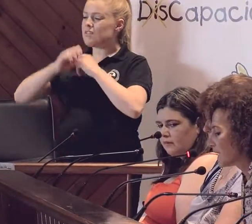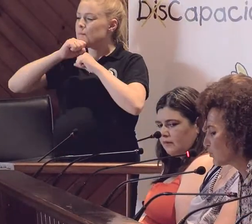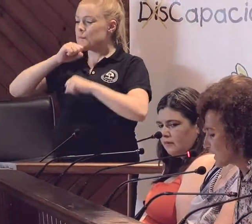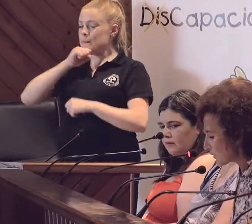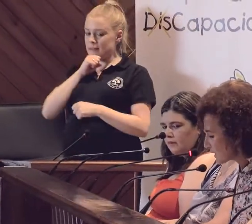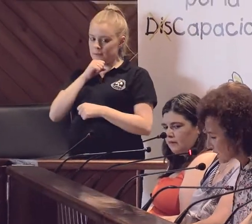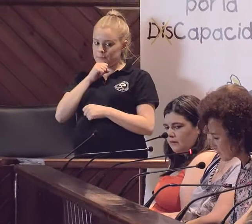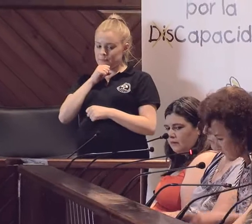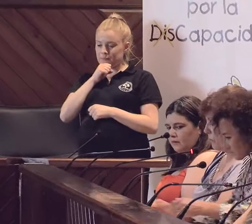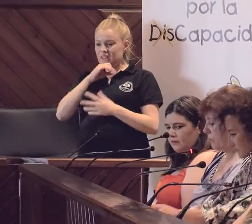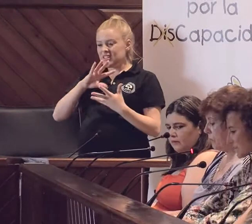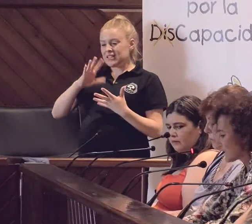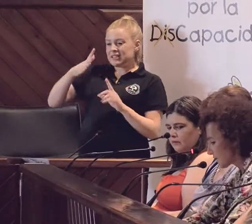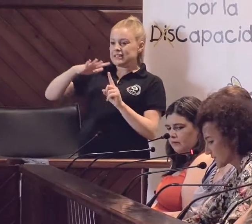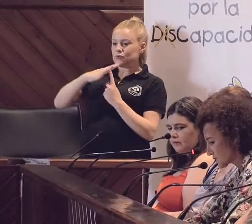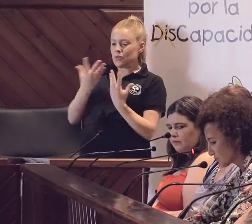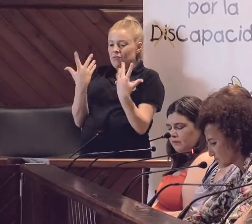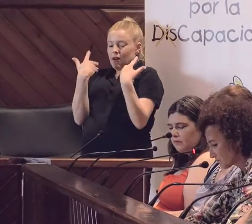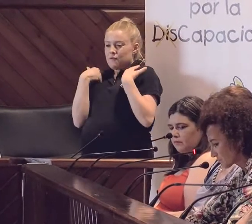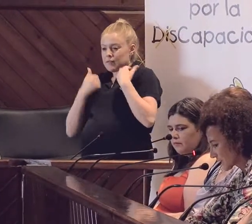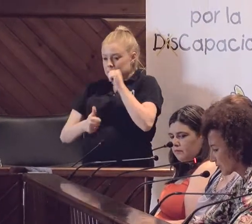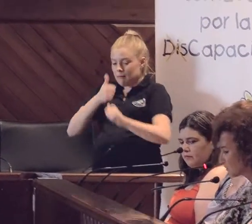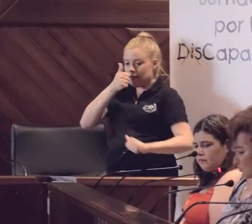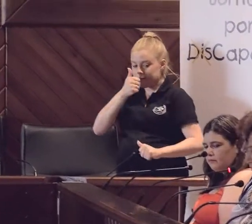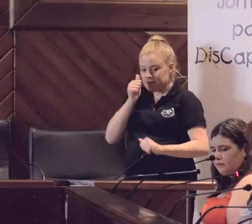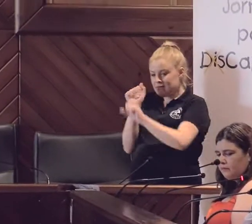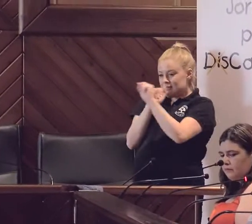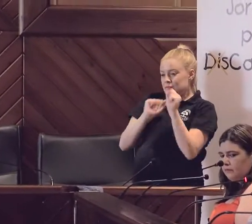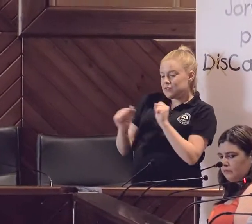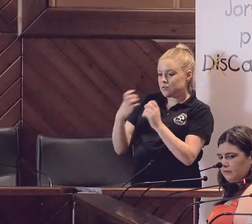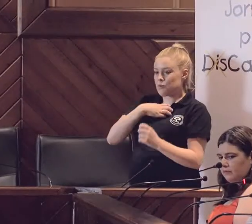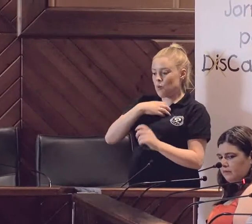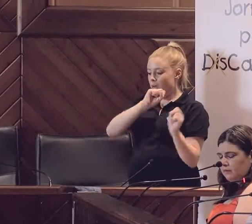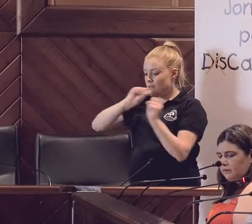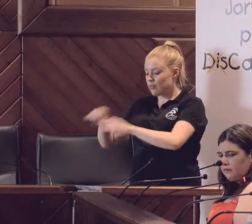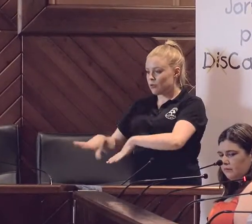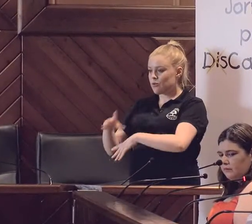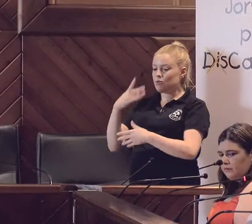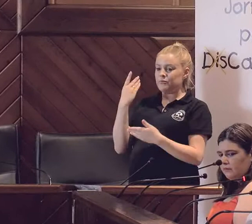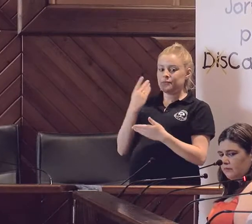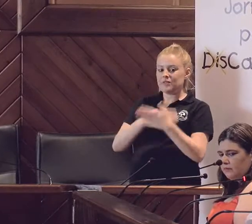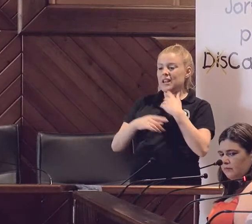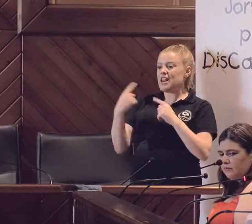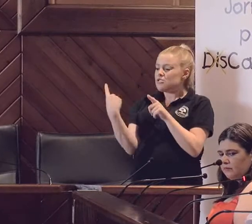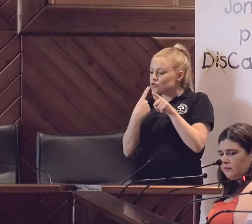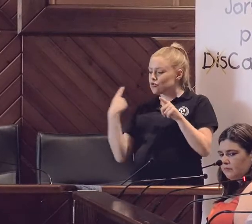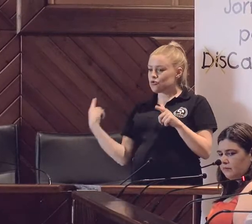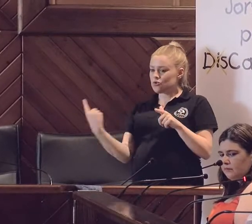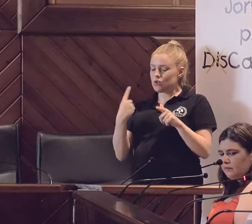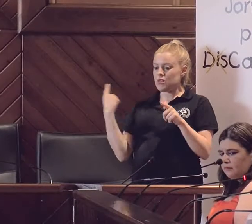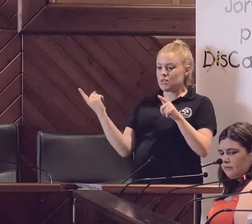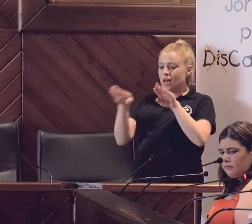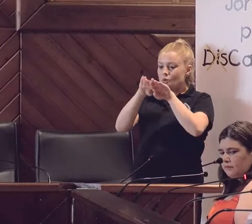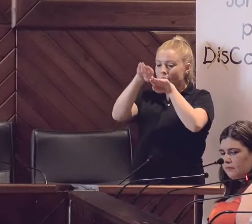la vulnerabilidad, la indefensión, el abandono, la indiferencia, la soledad, la